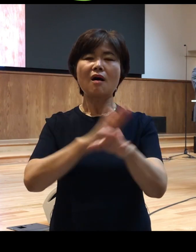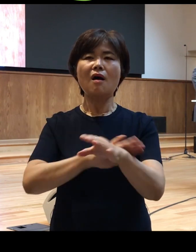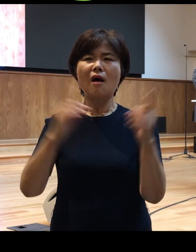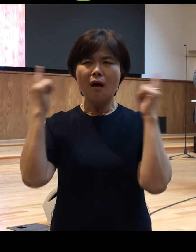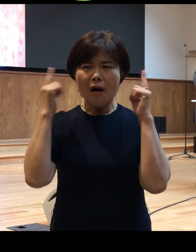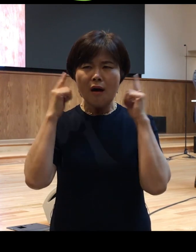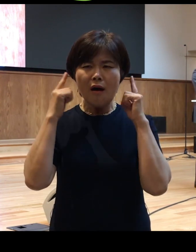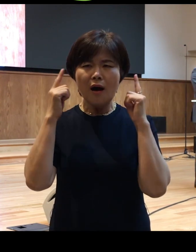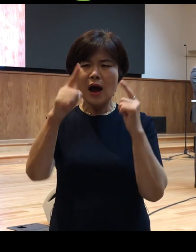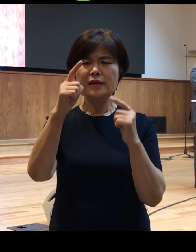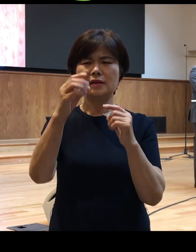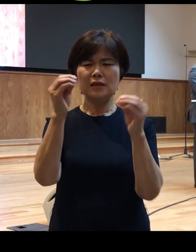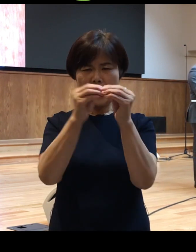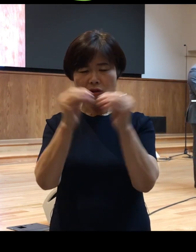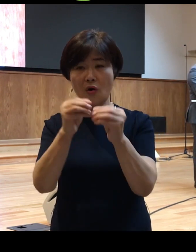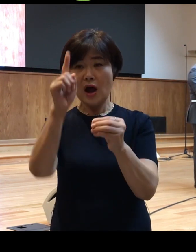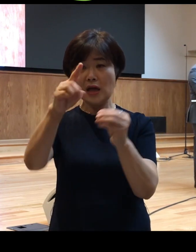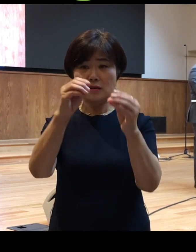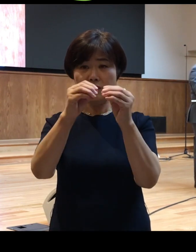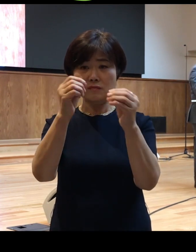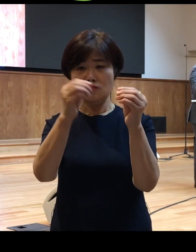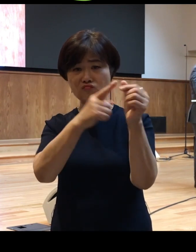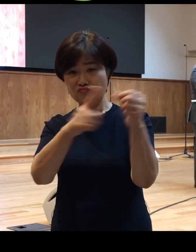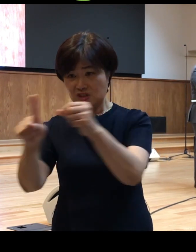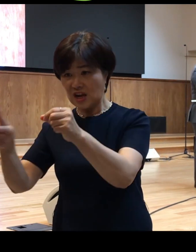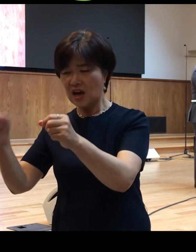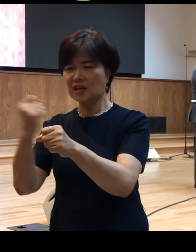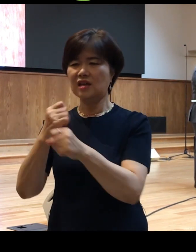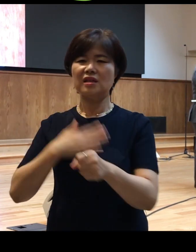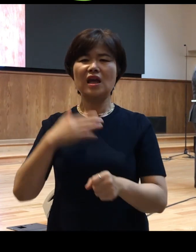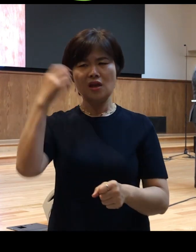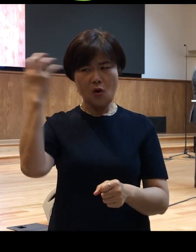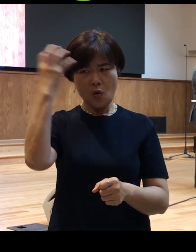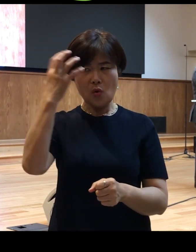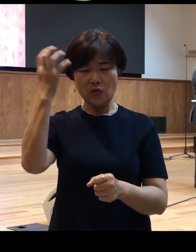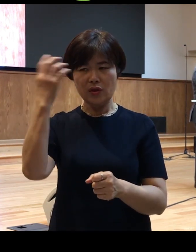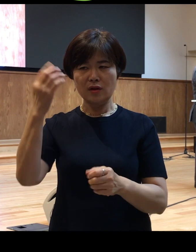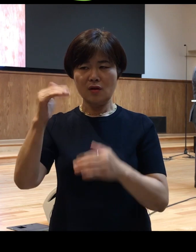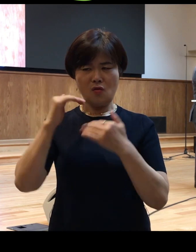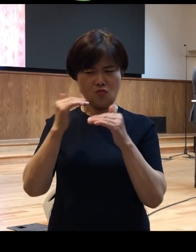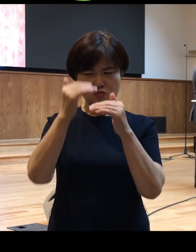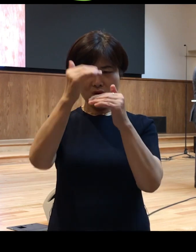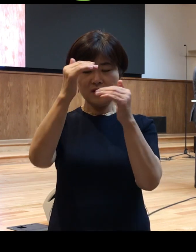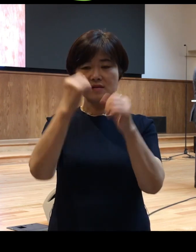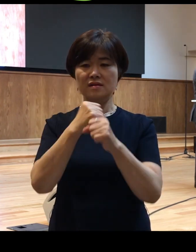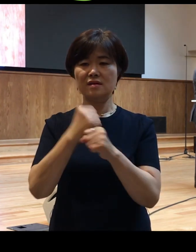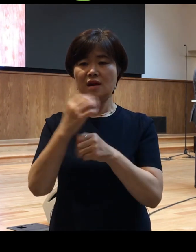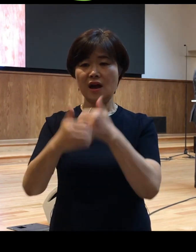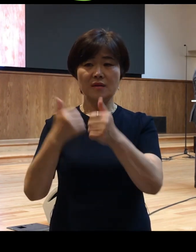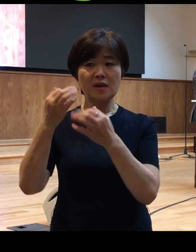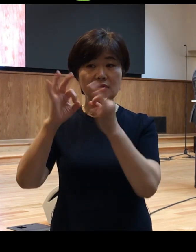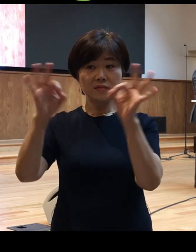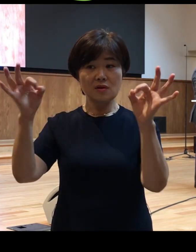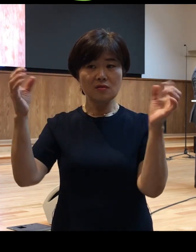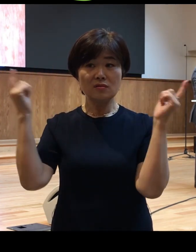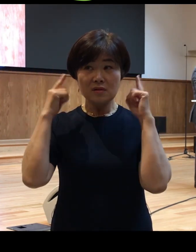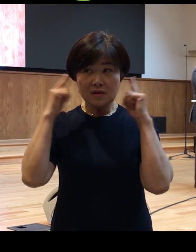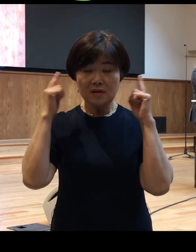단어 한 문장이 내 영혼에 울려지는 그 하나님의 음성으로 들려지면서요 그 삶의